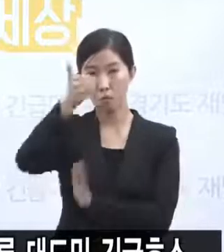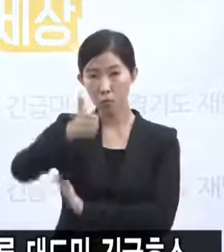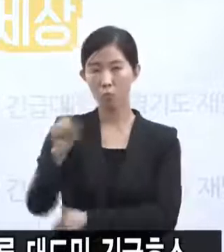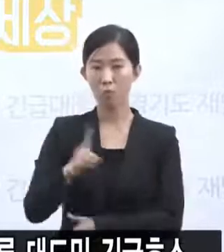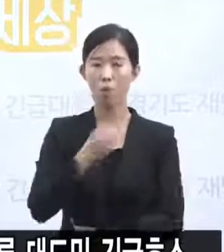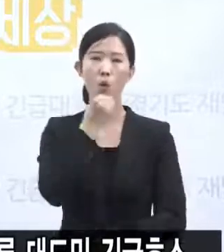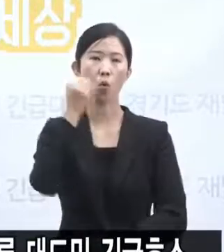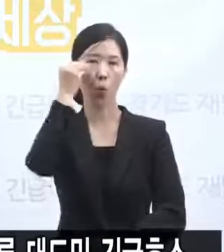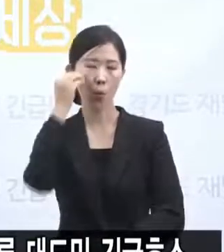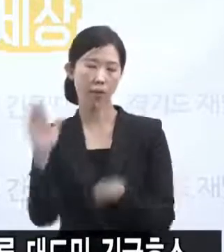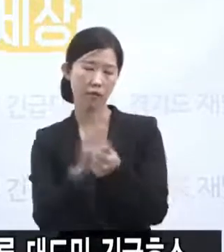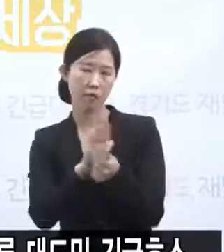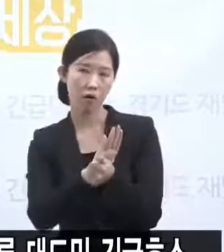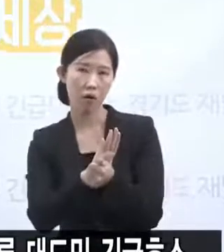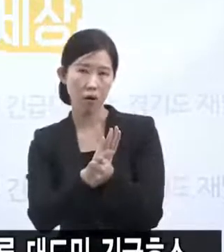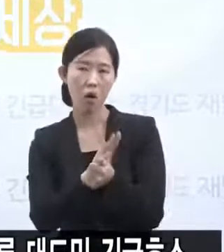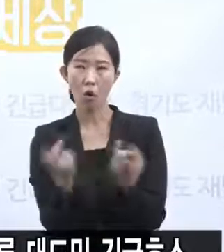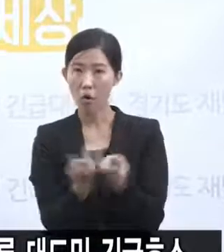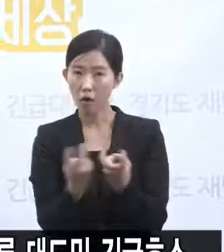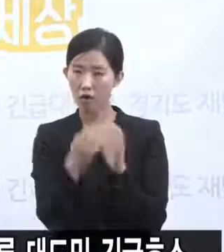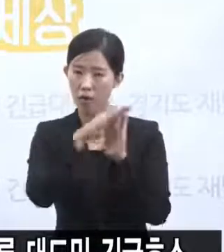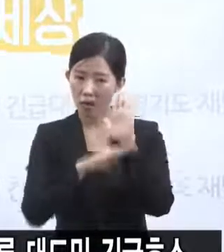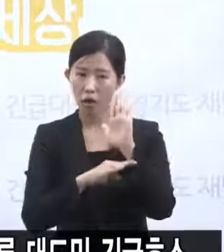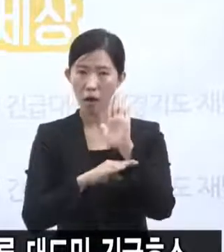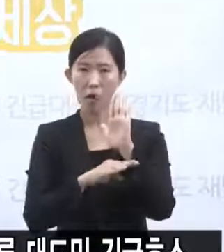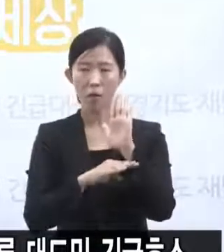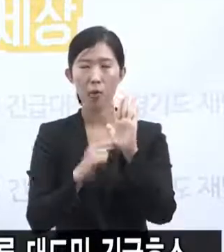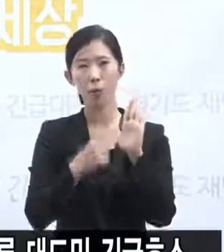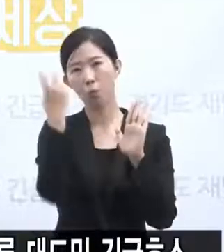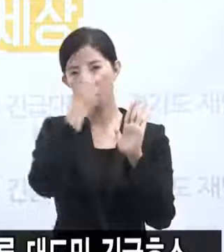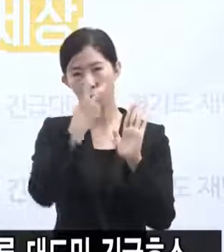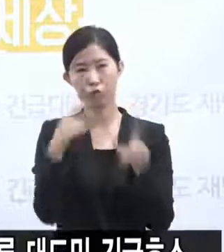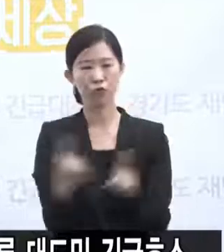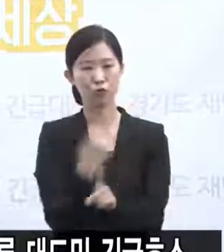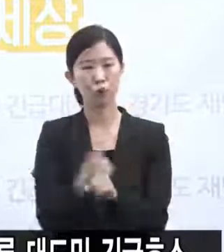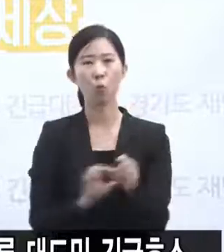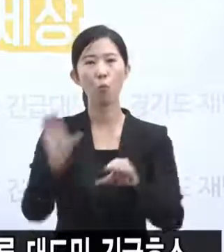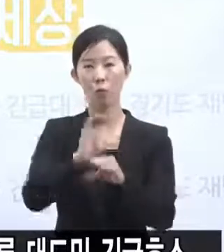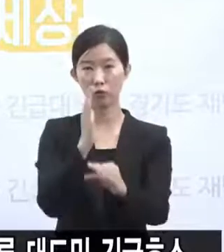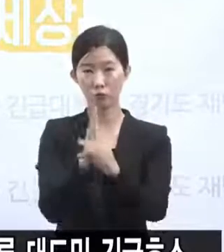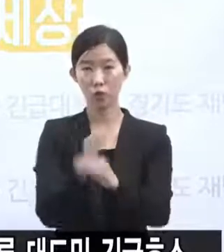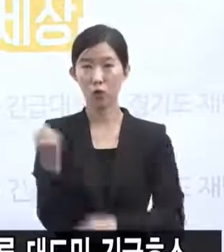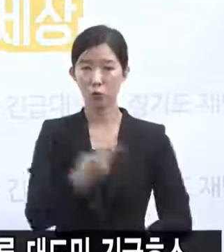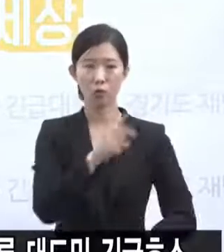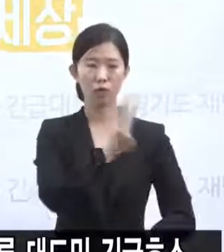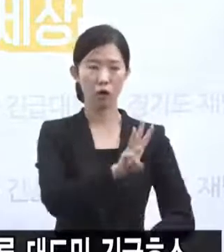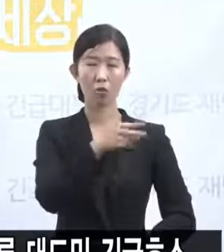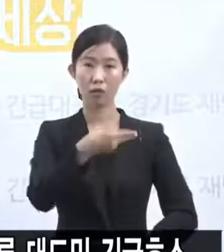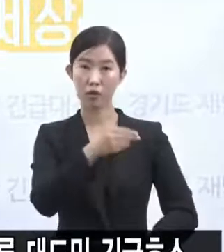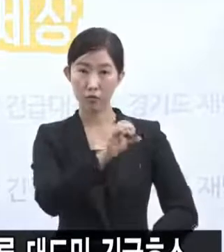발표하고 계속 수정 보완해 나가고 있으며 세계보건기구도 홈케어 관련